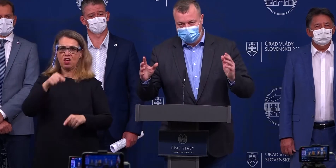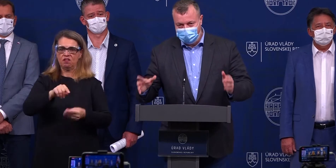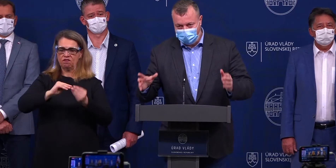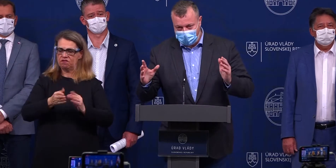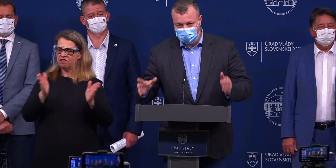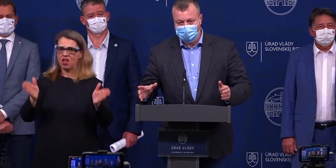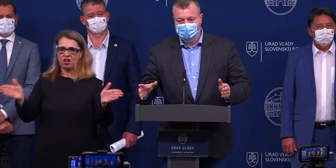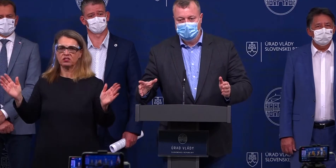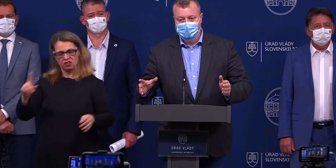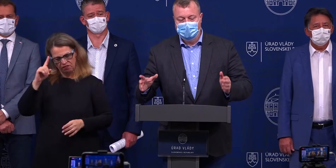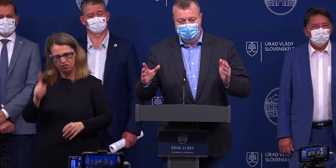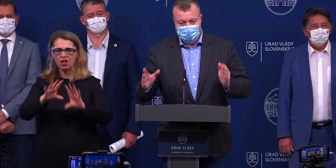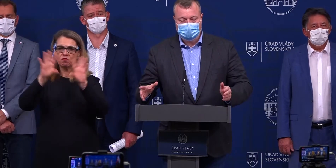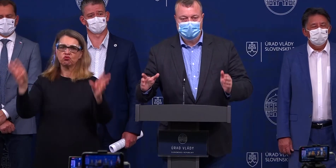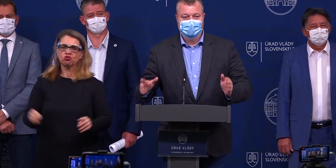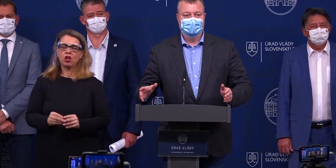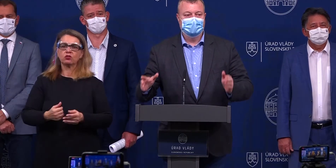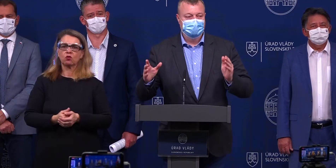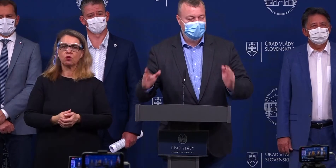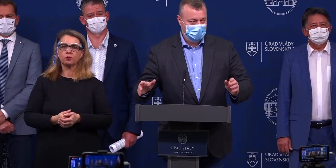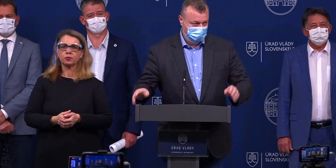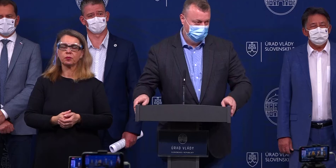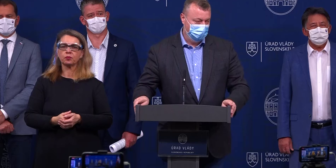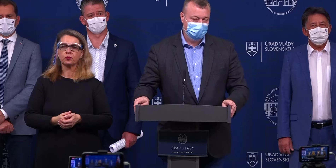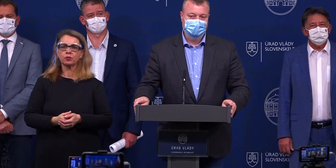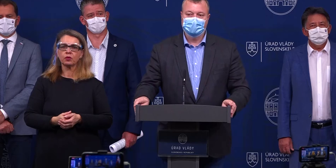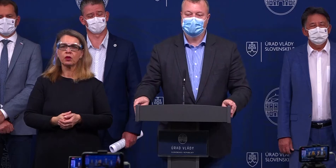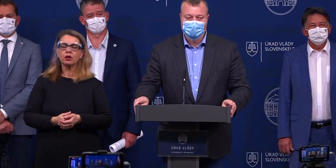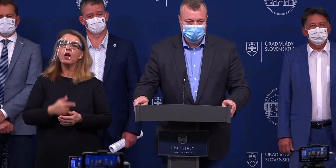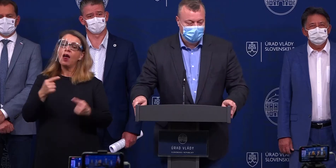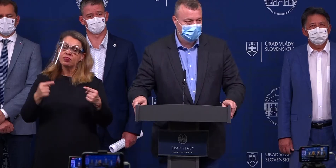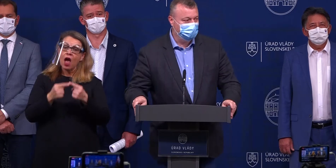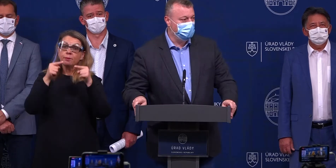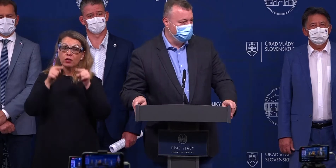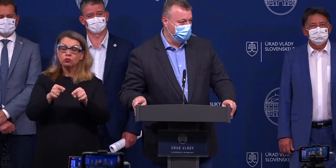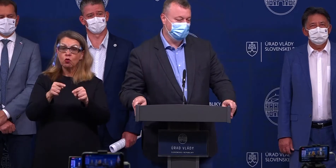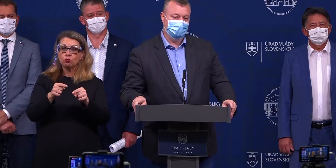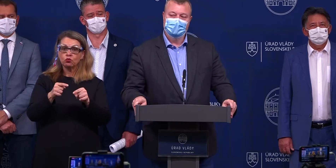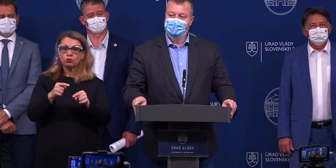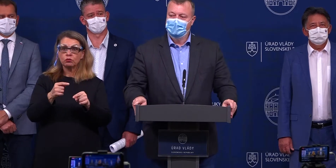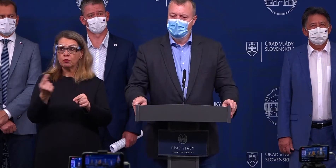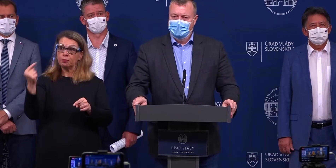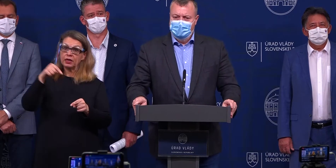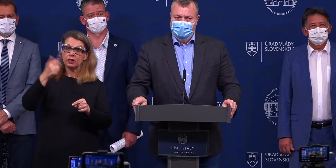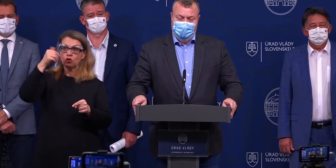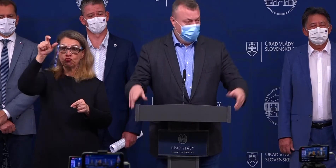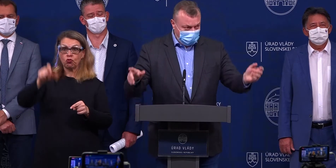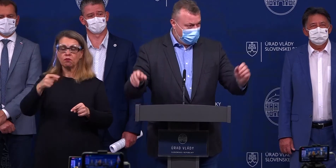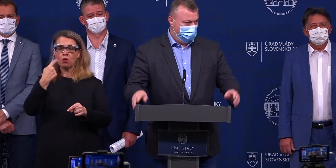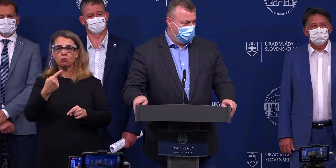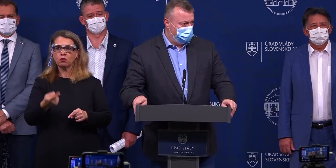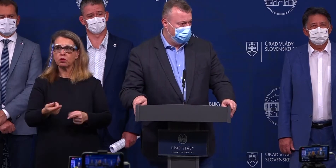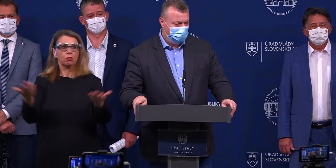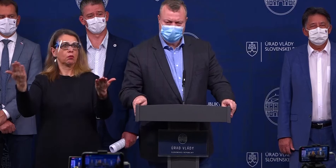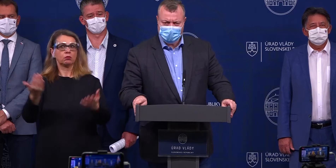O všetkých tých faktoch ľudia, ktorí tam sedeli, vedia. A keď napriek tomuto vám niekto hovorí, že no a